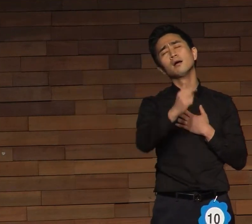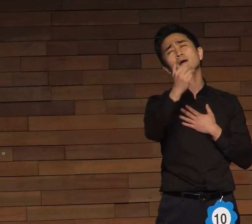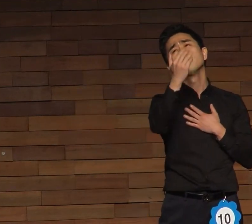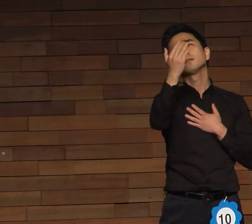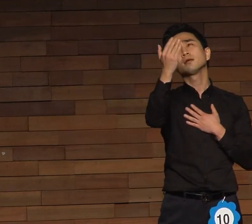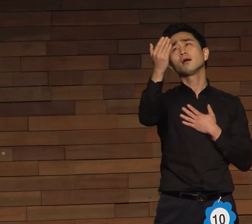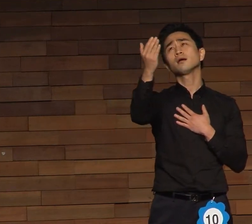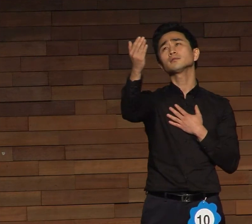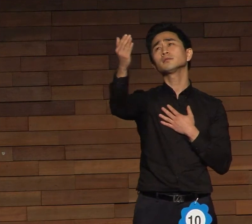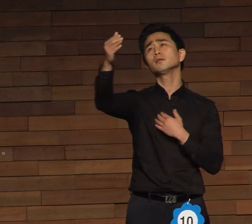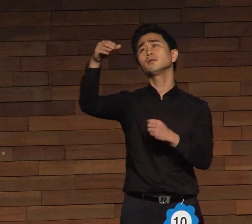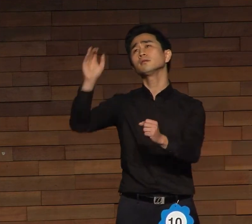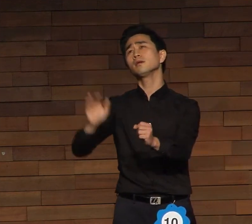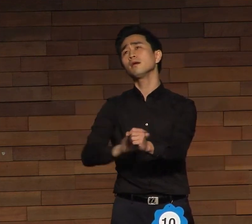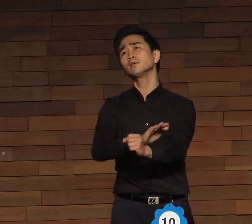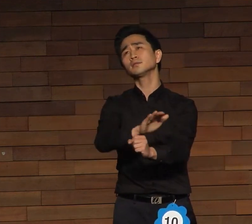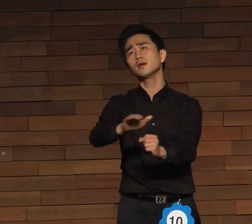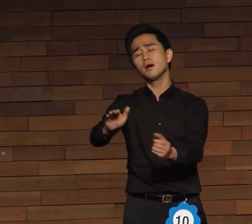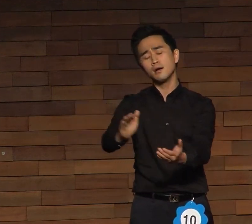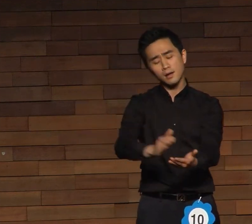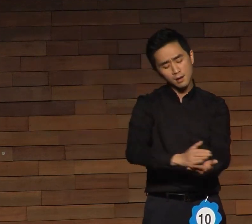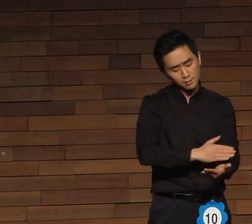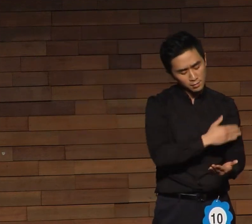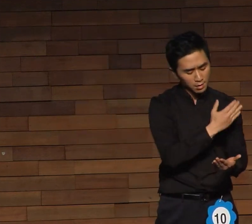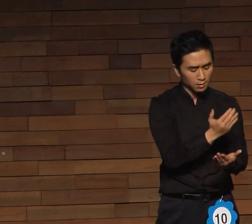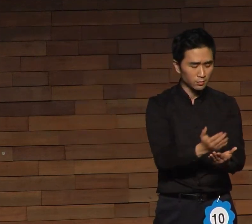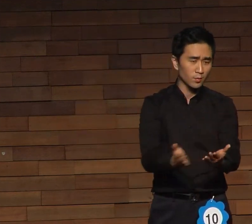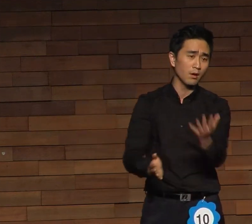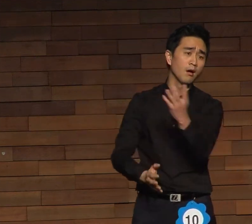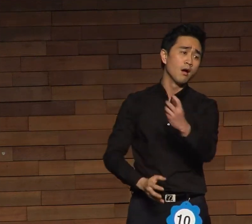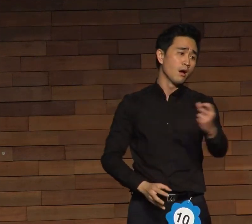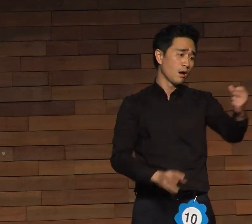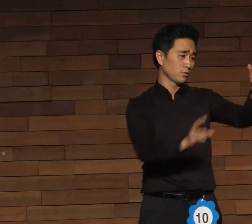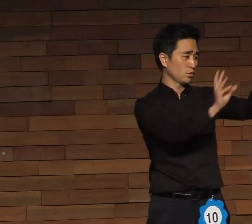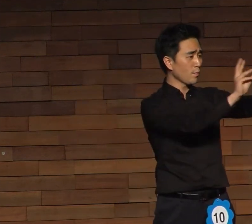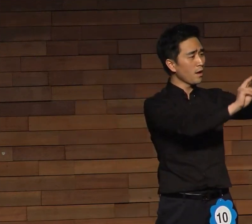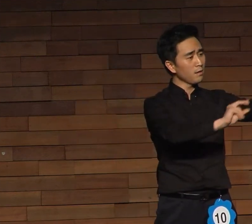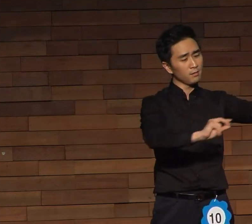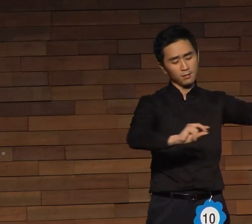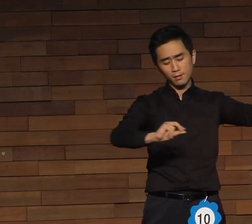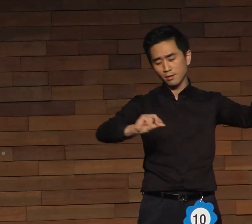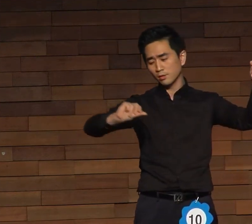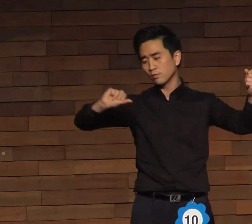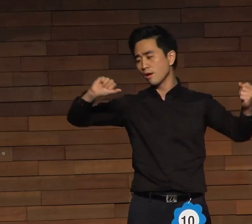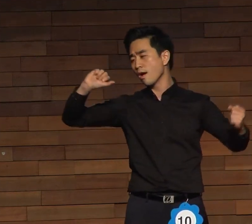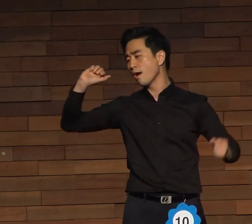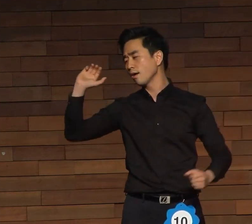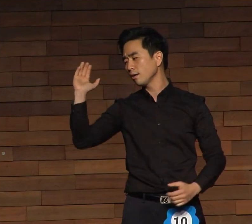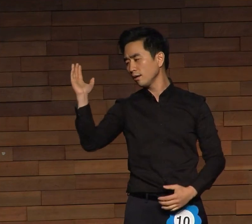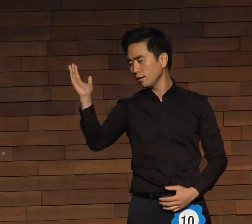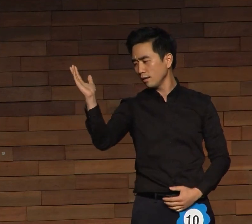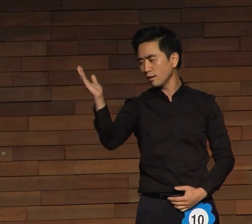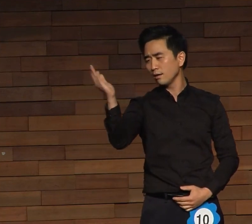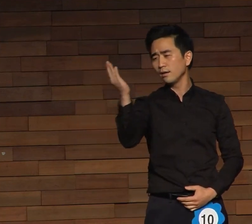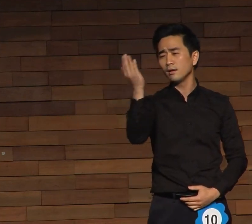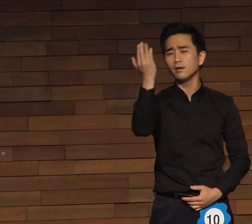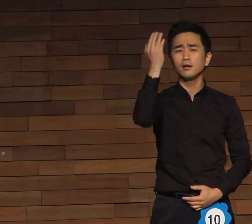당신의 사랑 나누며 한줌의 흥이 되기를 삶